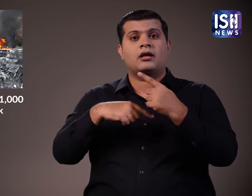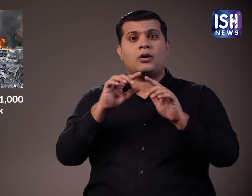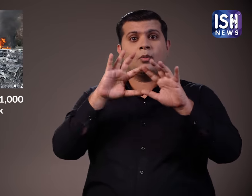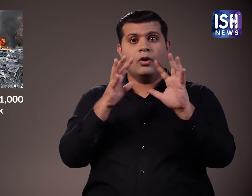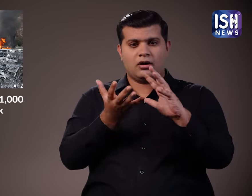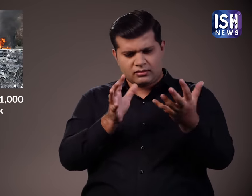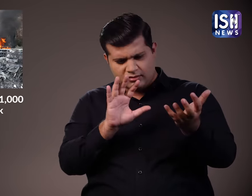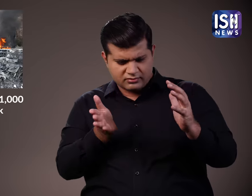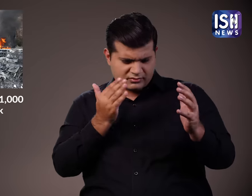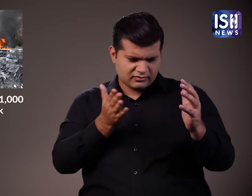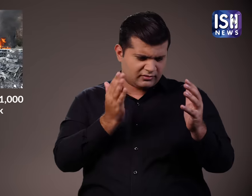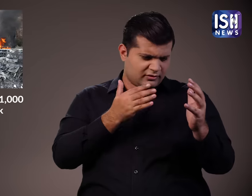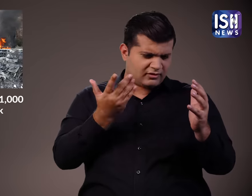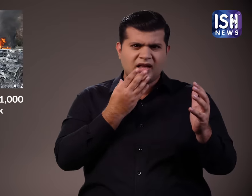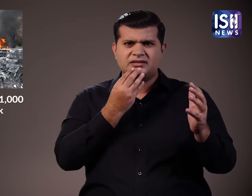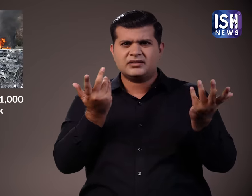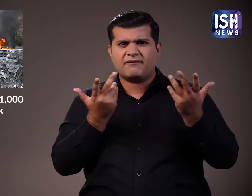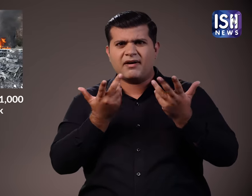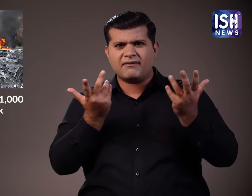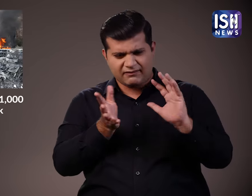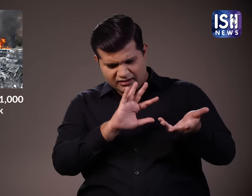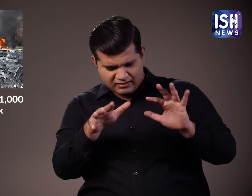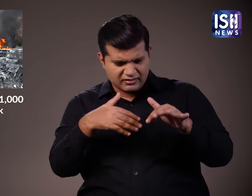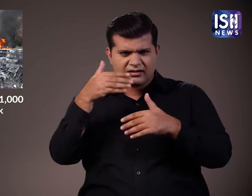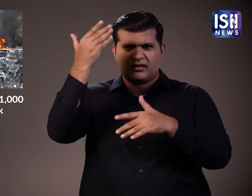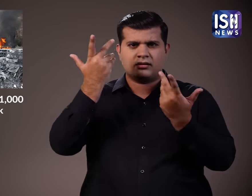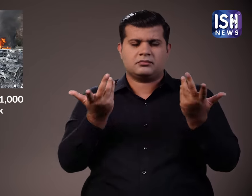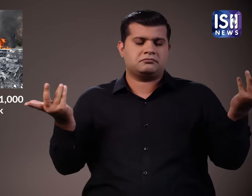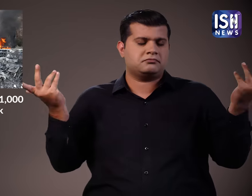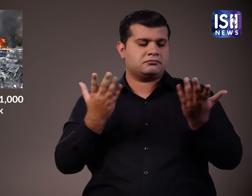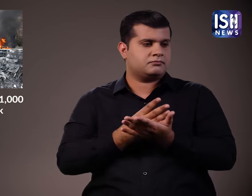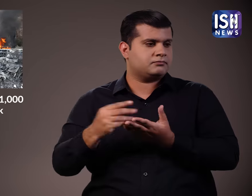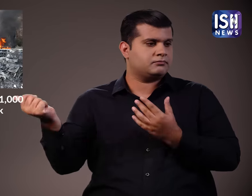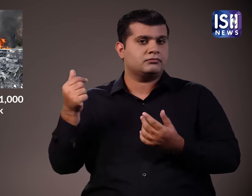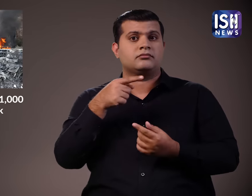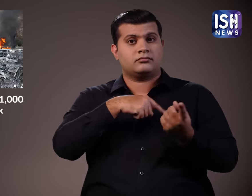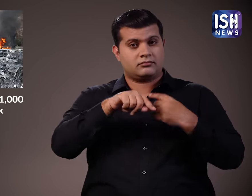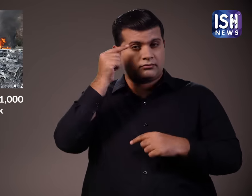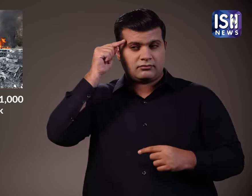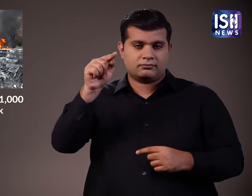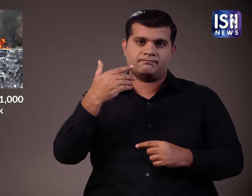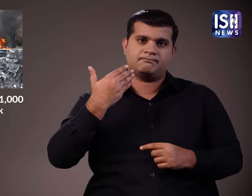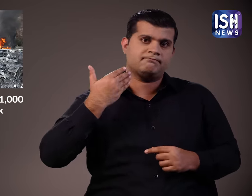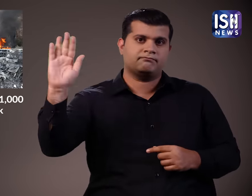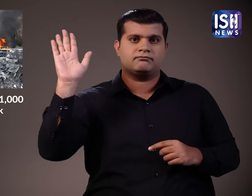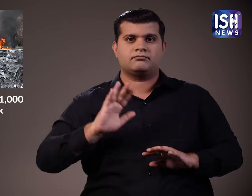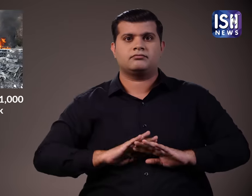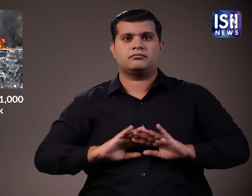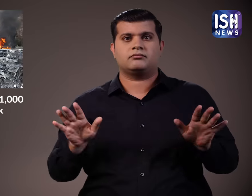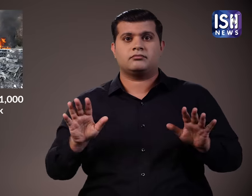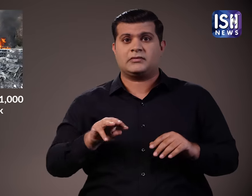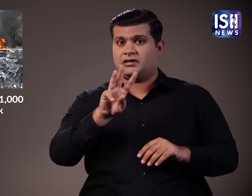हैं।